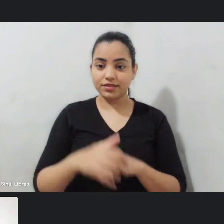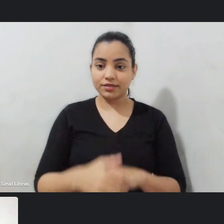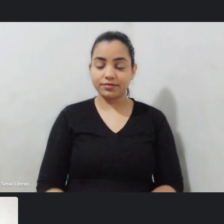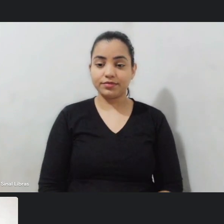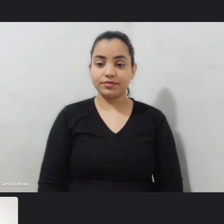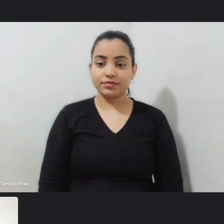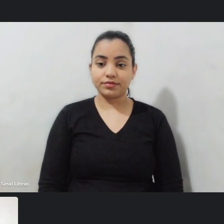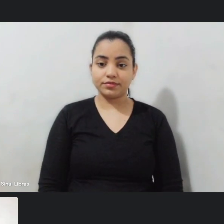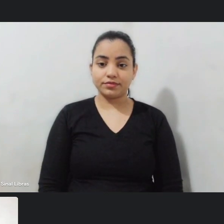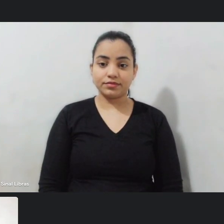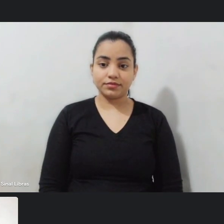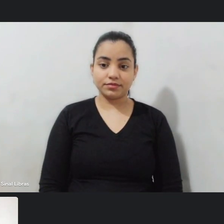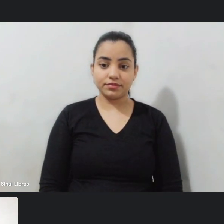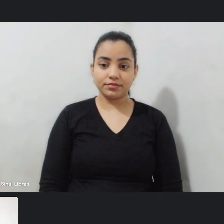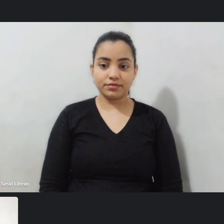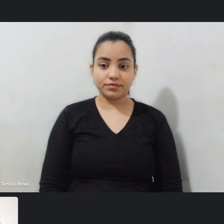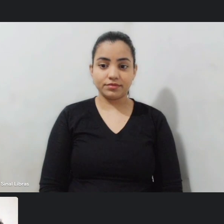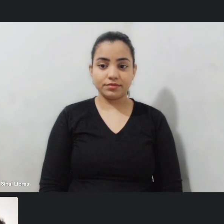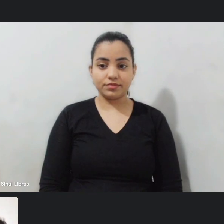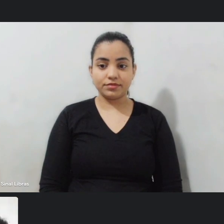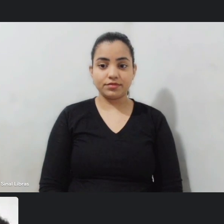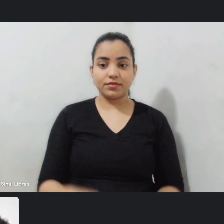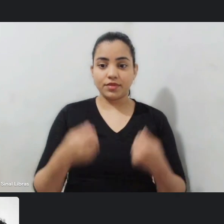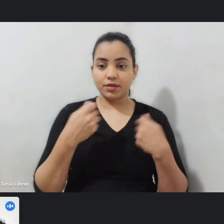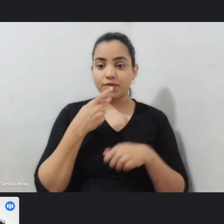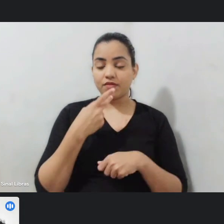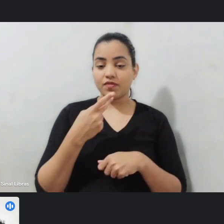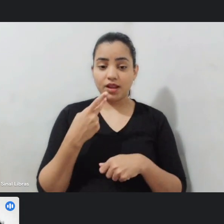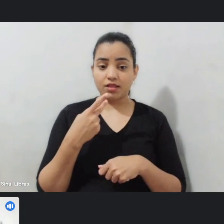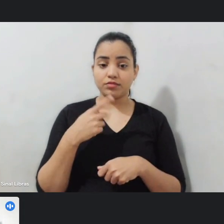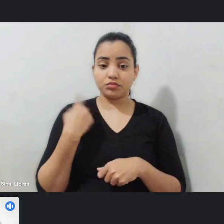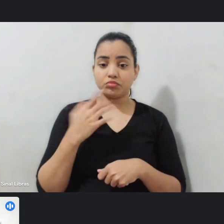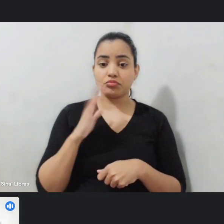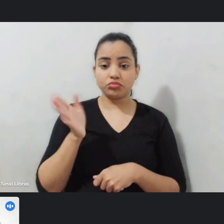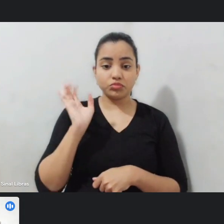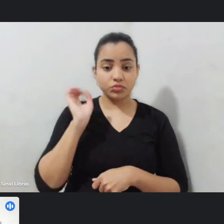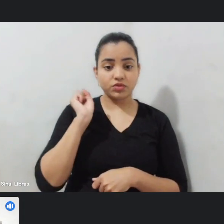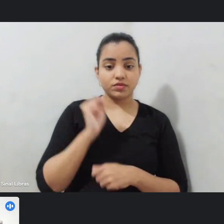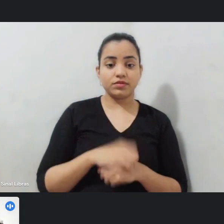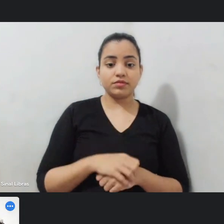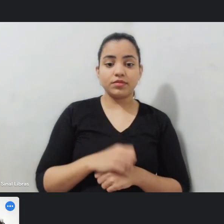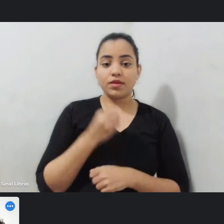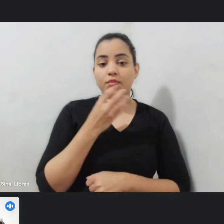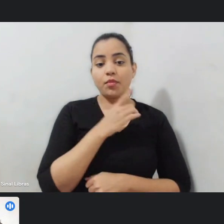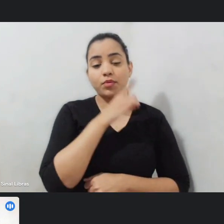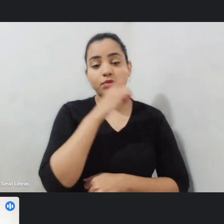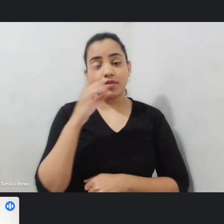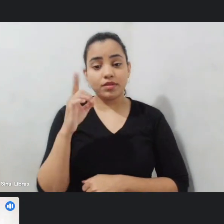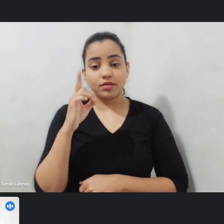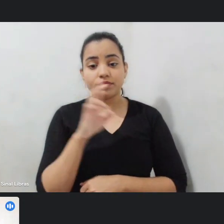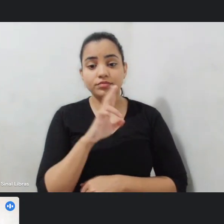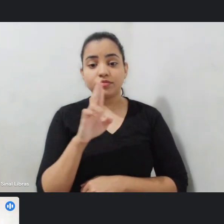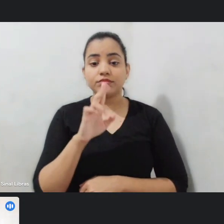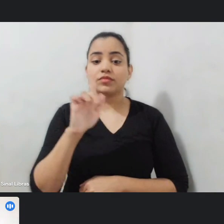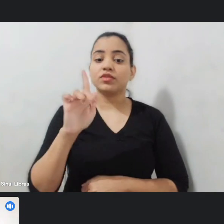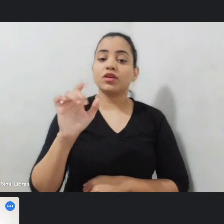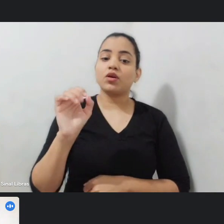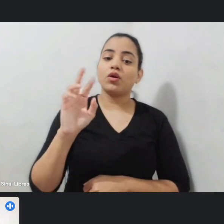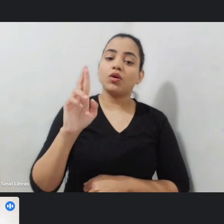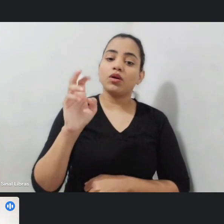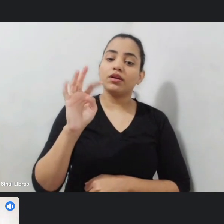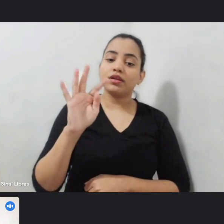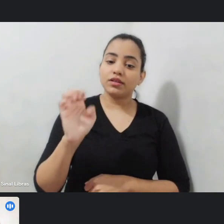pode falar estamos todo mundo escutando isso bom dia eu sou a Gorete Gomes sou a coordenadora